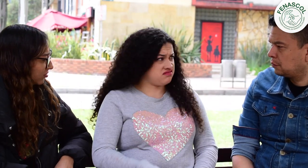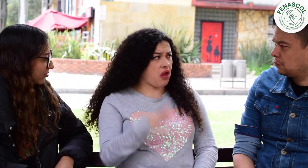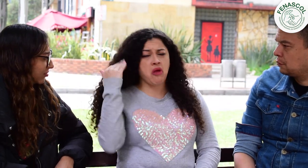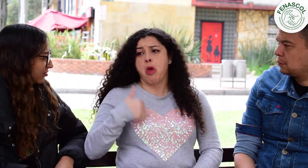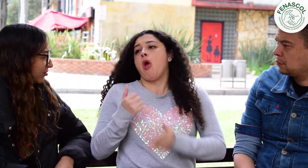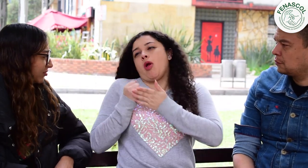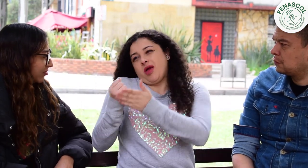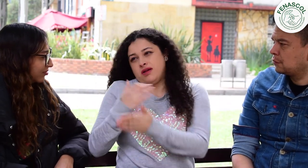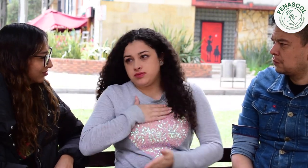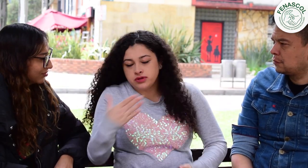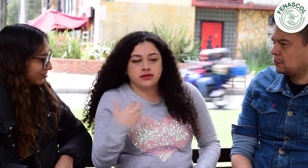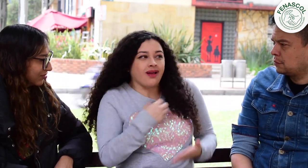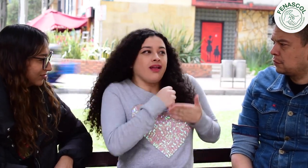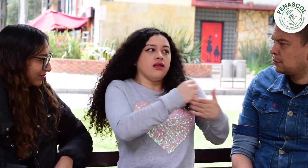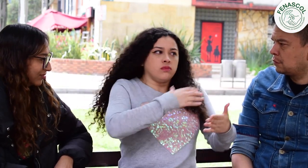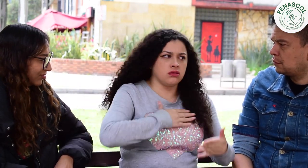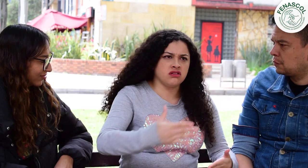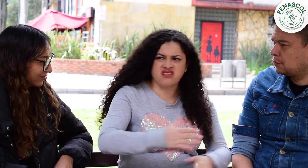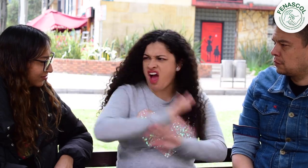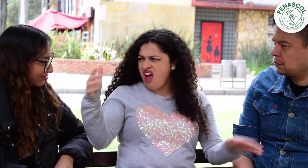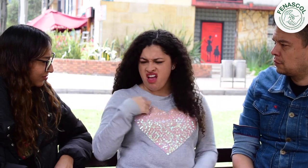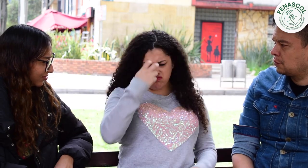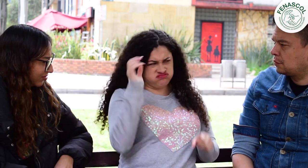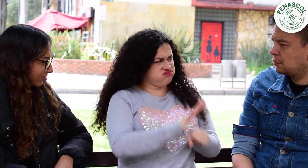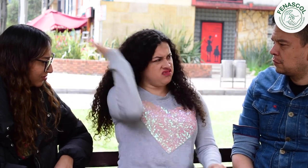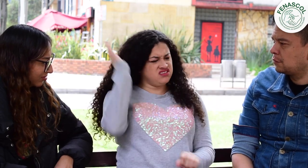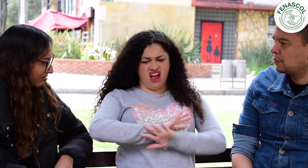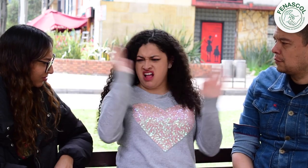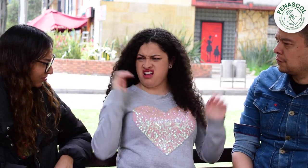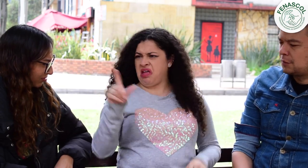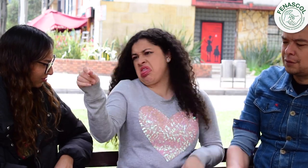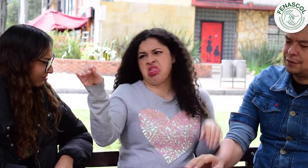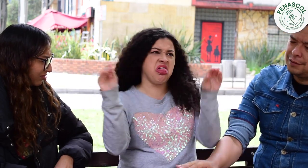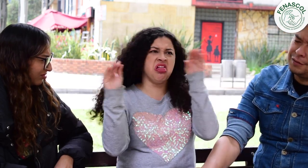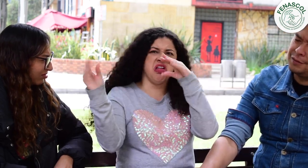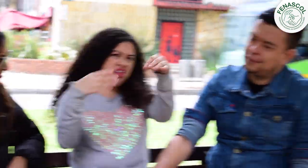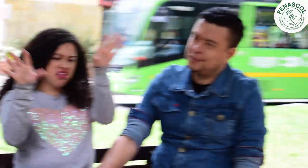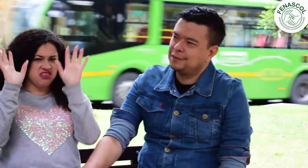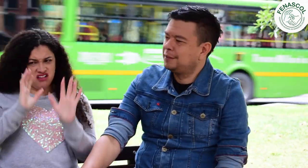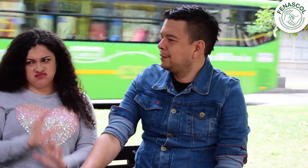haciendo para ayudar a la gente se acabó. Ya me sacan el mal genio. No hacer más sino hablar mal de uno.